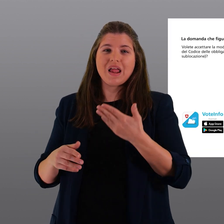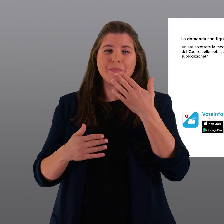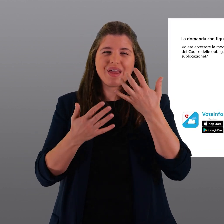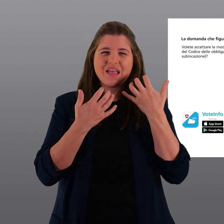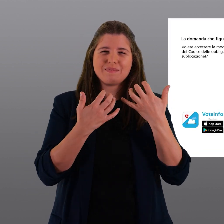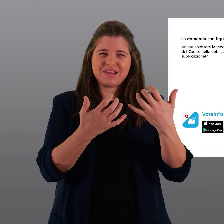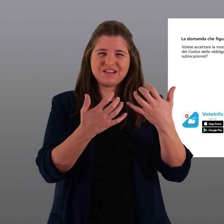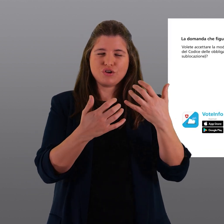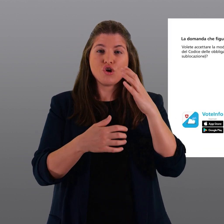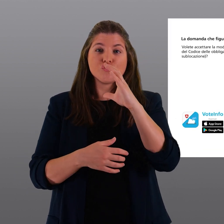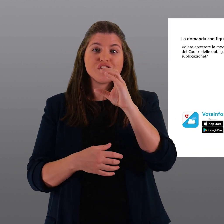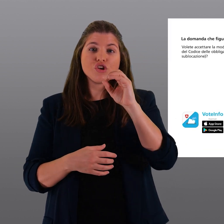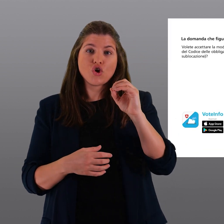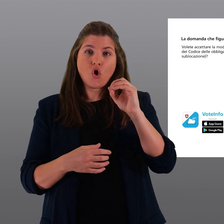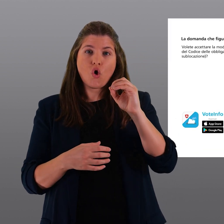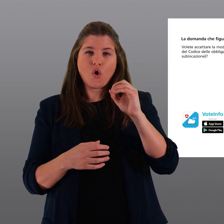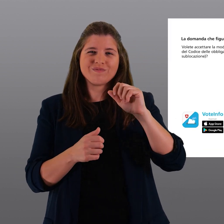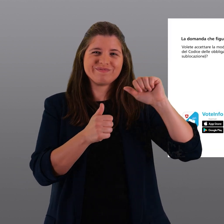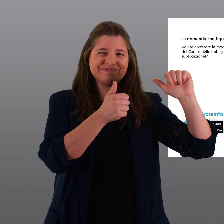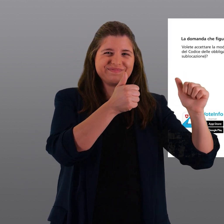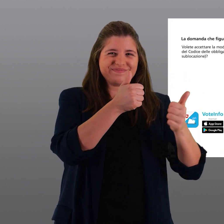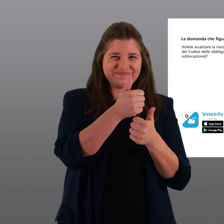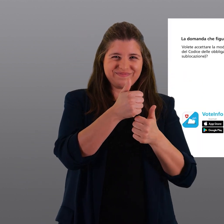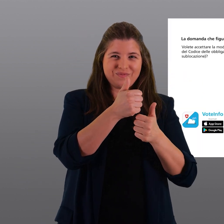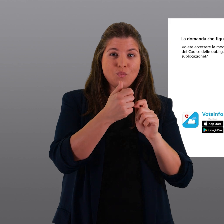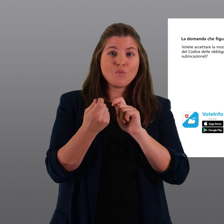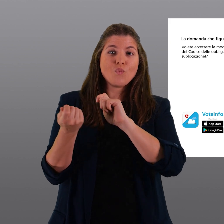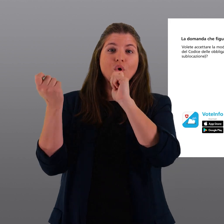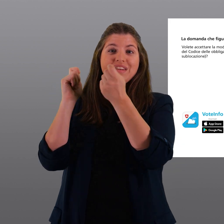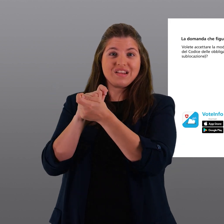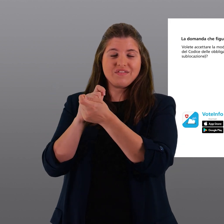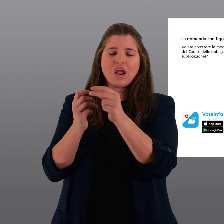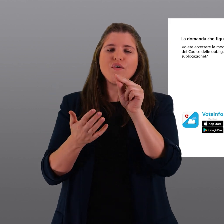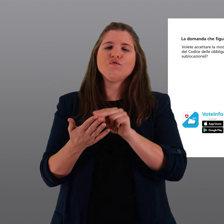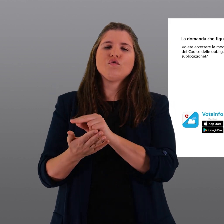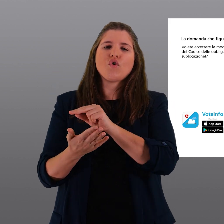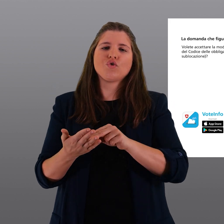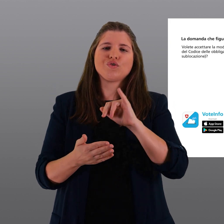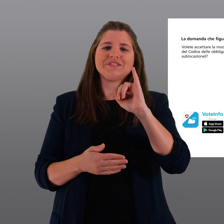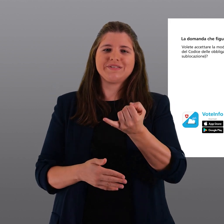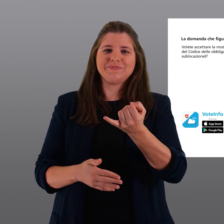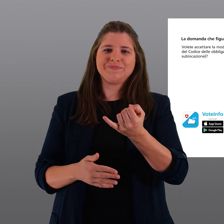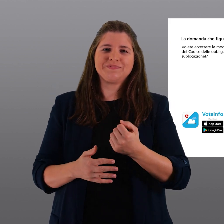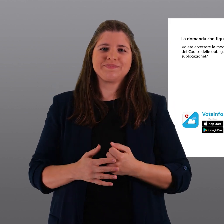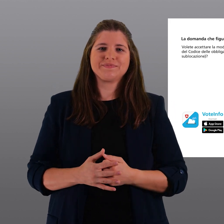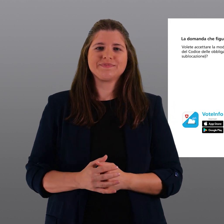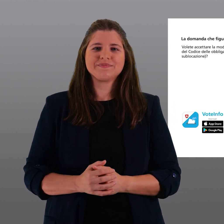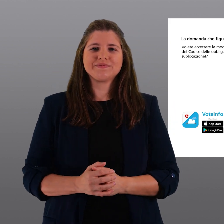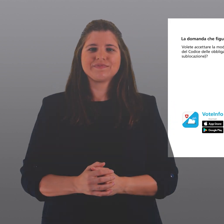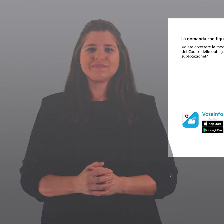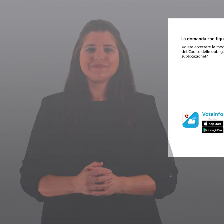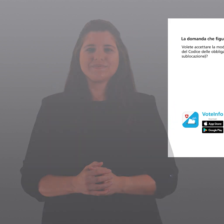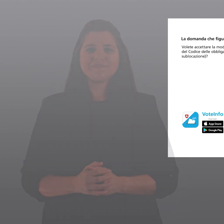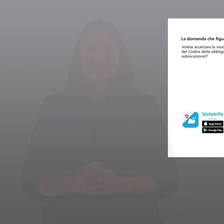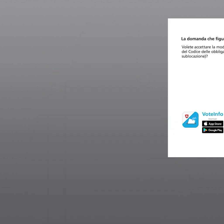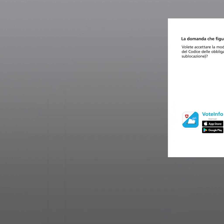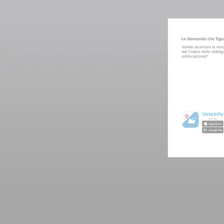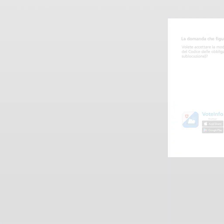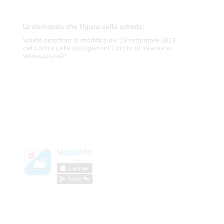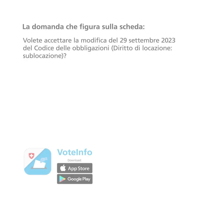ragioni, Consiglio federale e Parlamento raccomandano di accettare la modifica del codice delle obbligazioni concernente